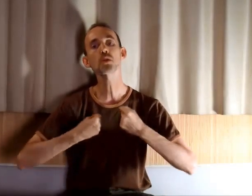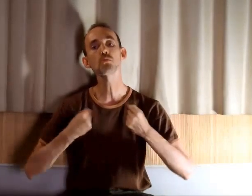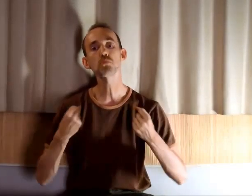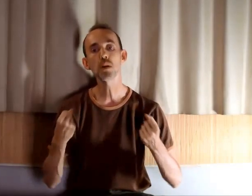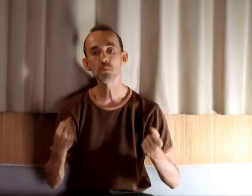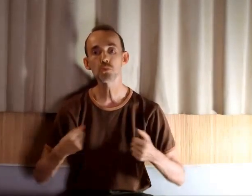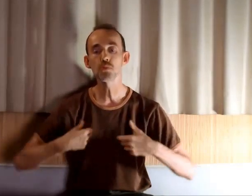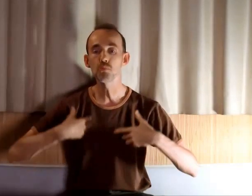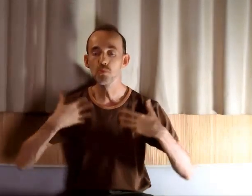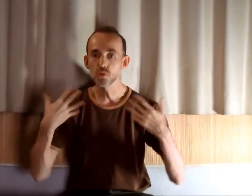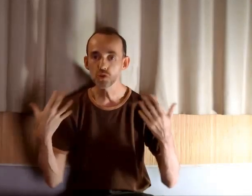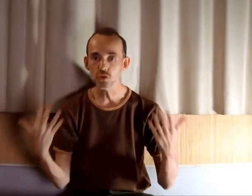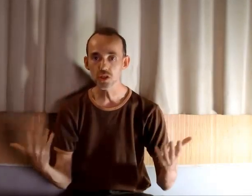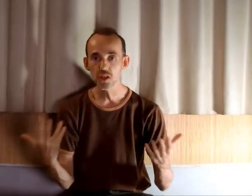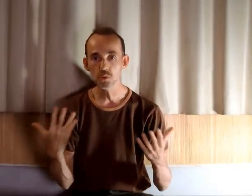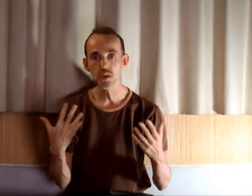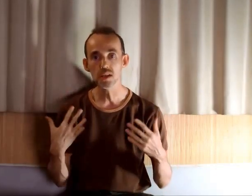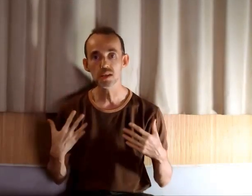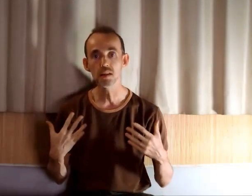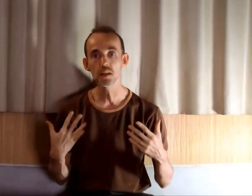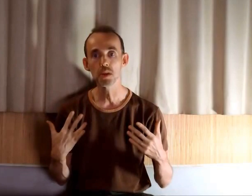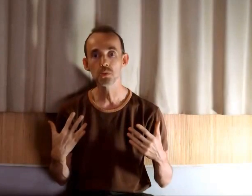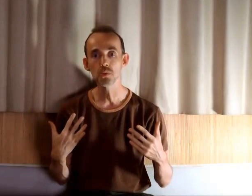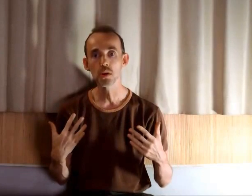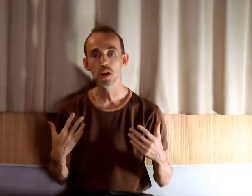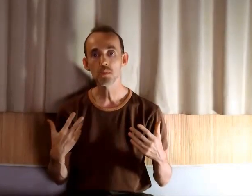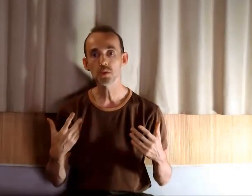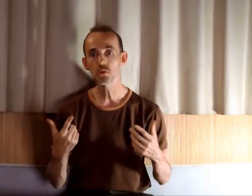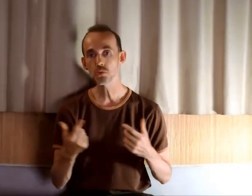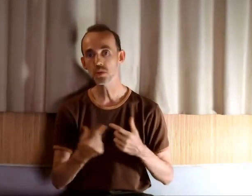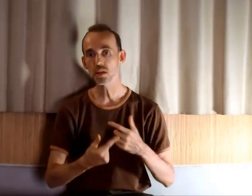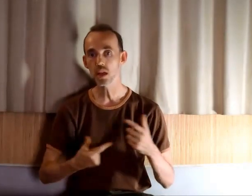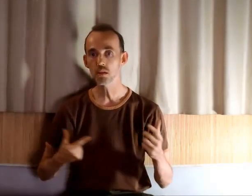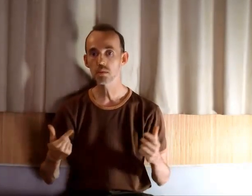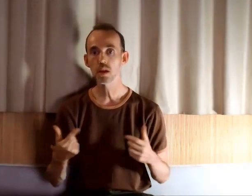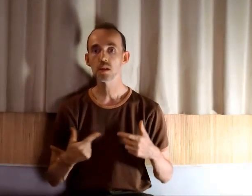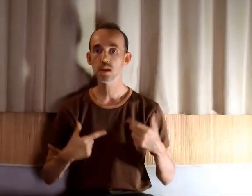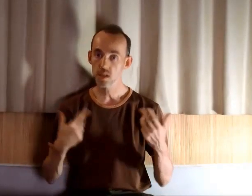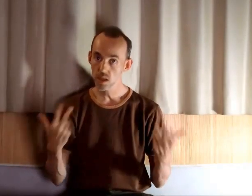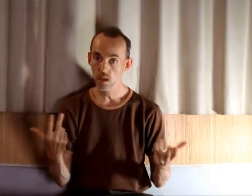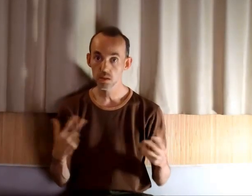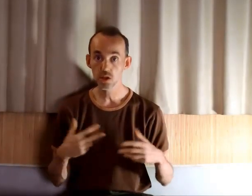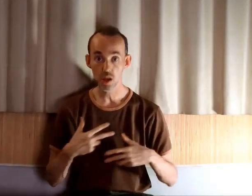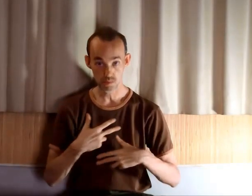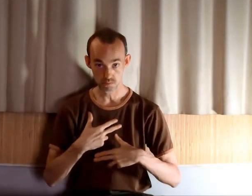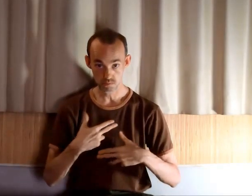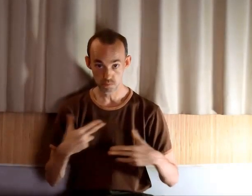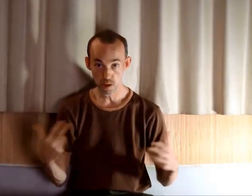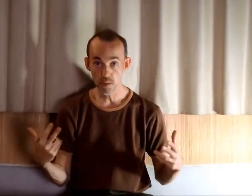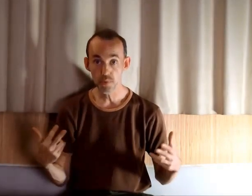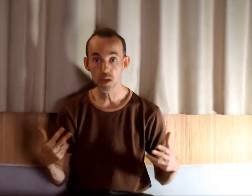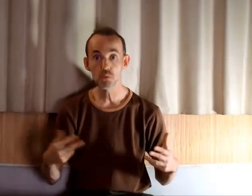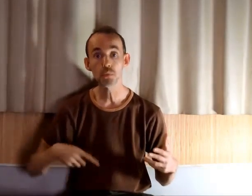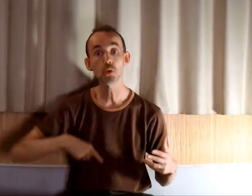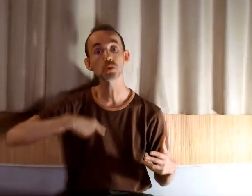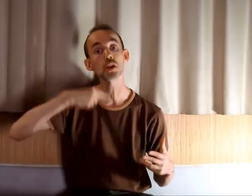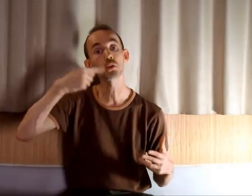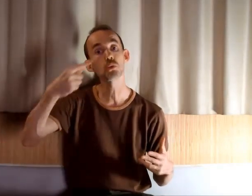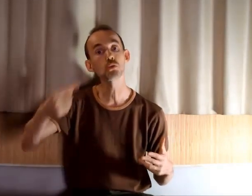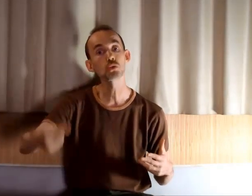place où peu à peu j'ai pu changer des choses grâce travers des blessures. Et ce que je constatais, c'est que c'était déjà par la fin de la souffrance, et que le